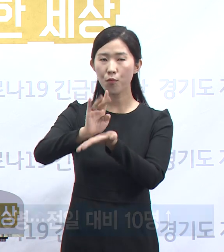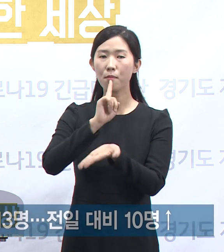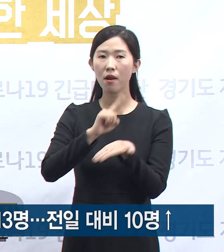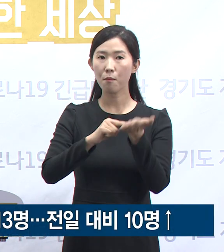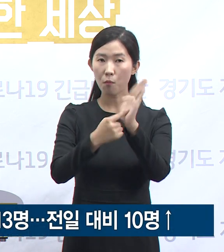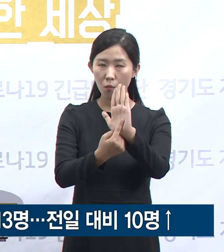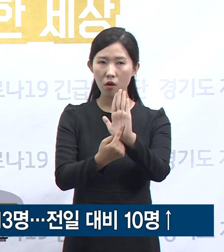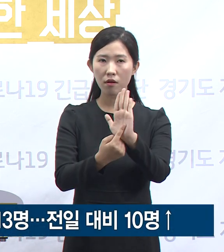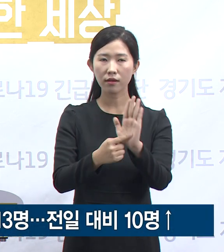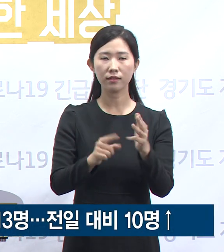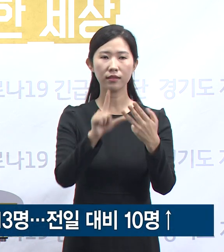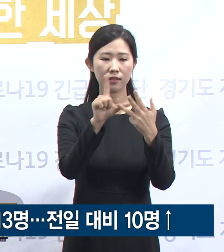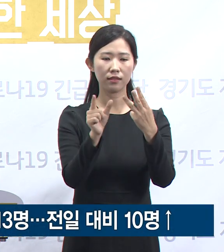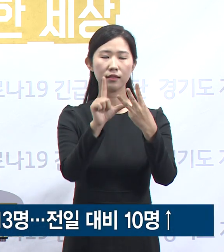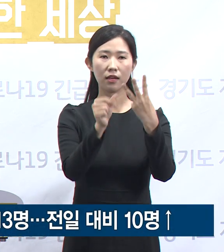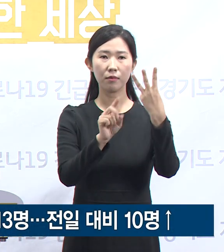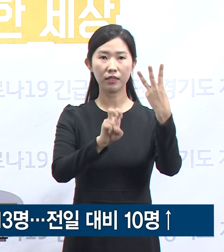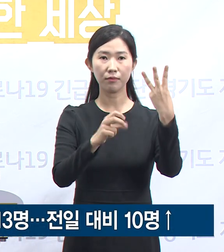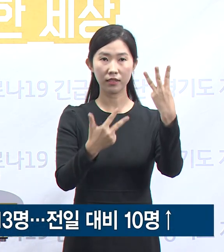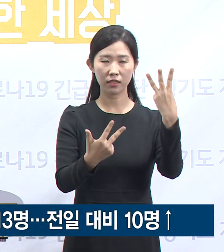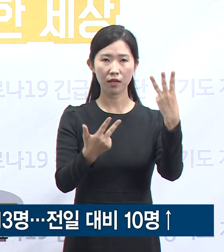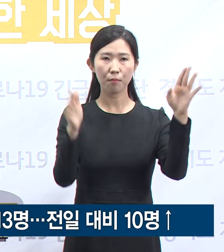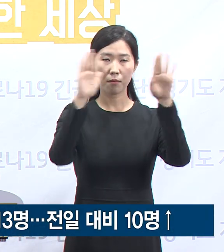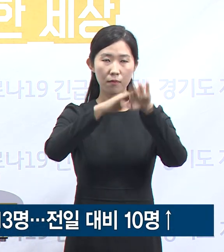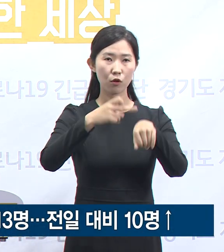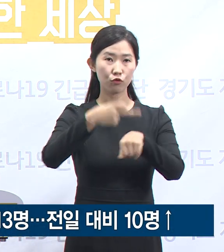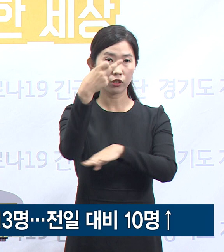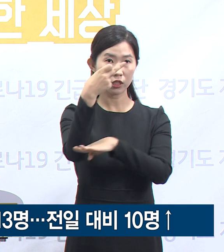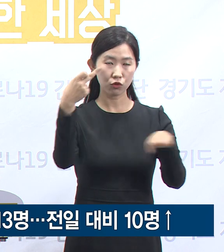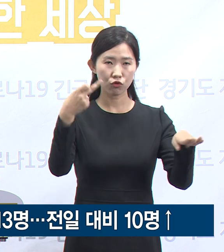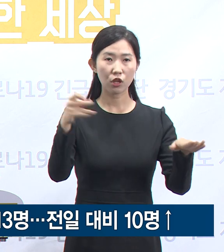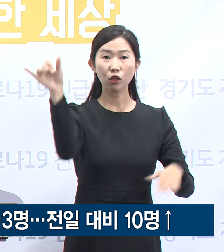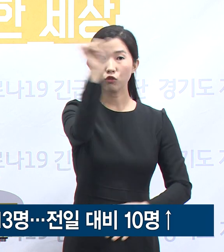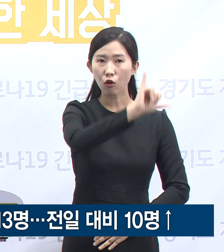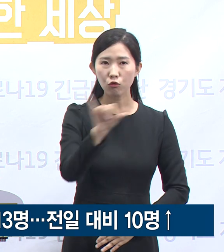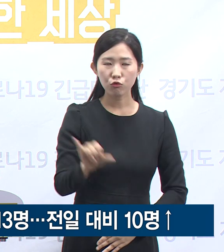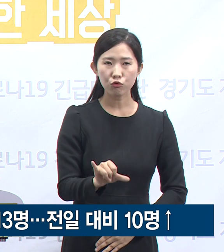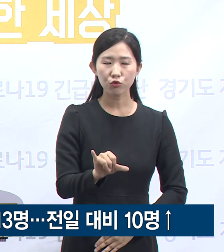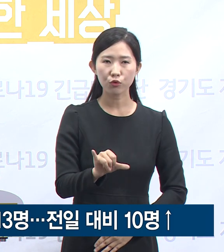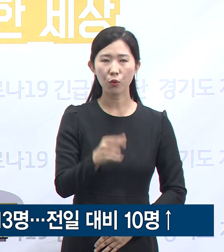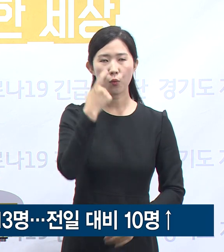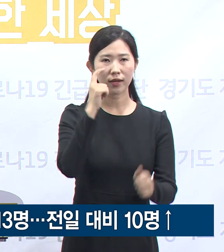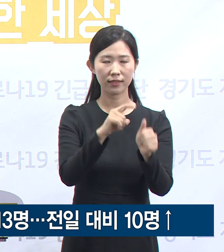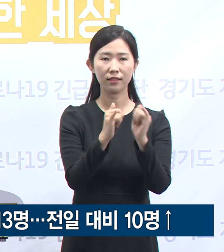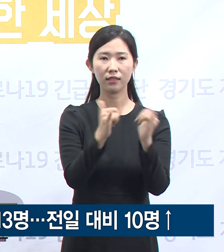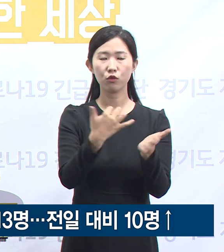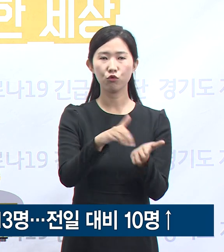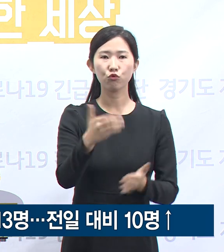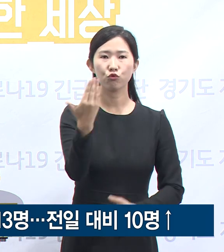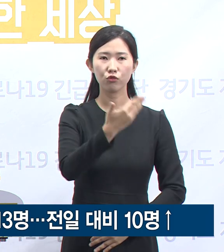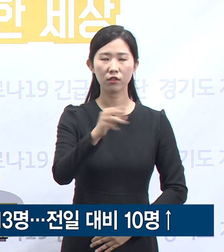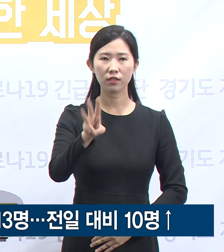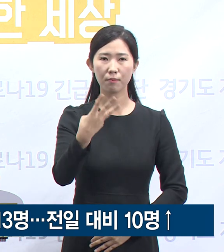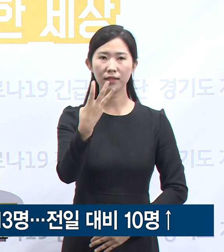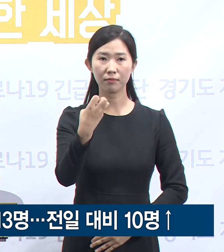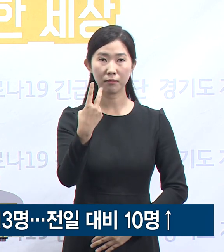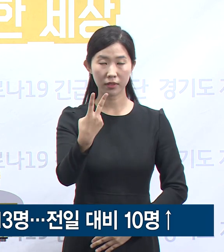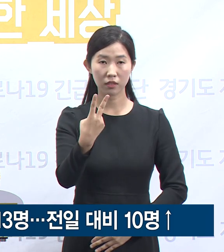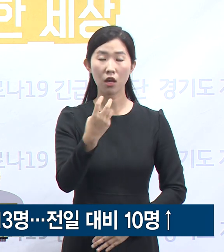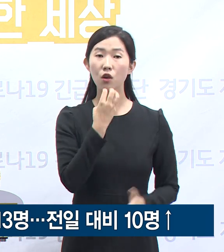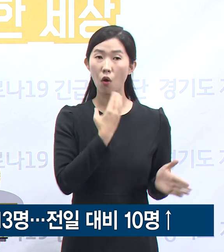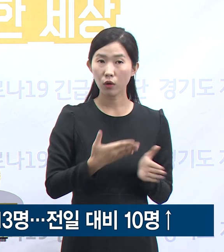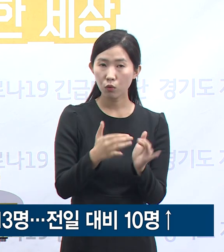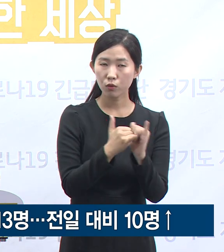3월 27일 0시 기준 전국 확진자 수는 총 9,332명이며 이 중 경기도 확진자 수는